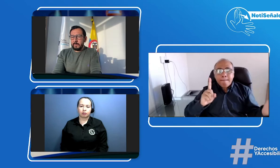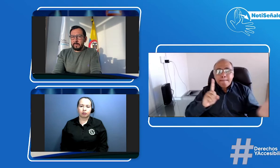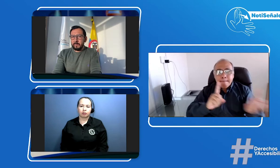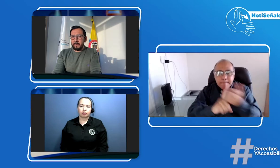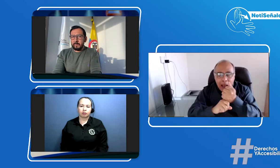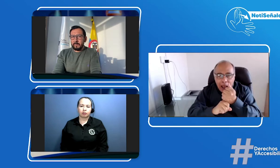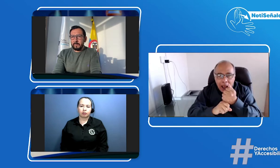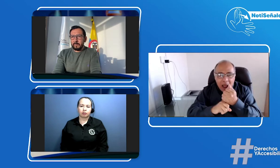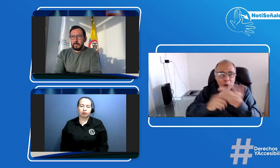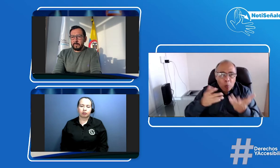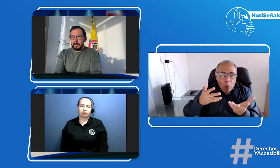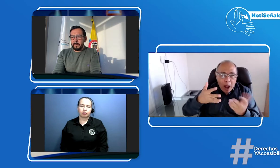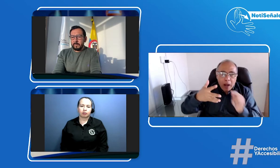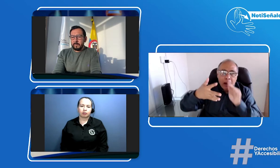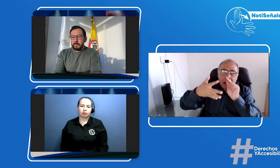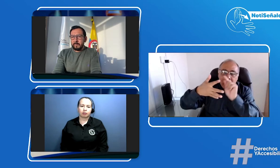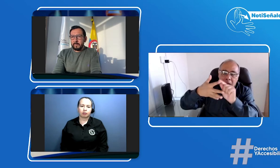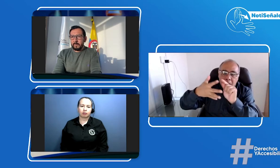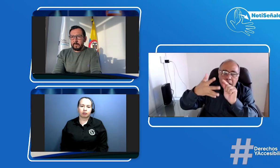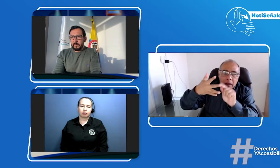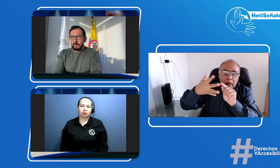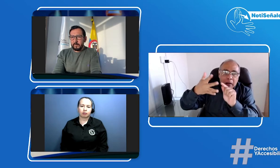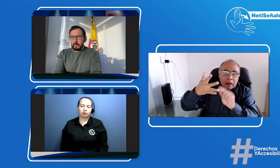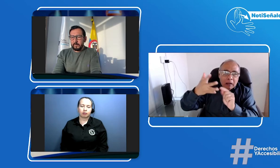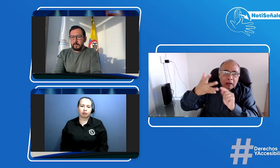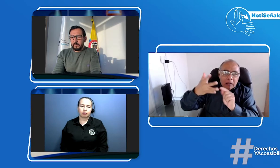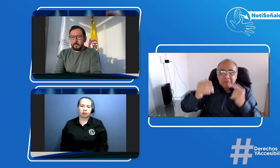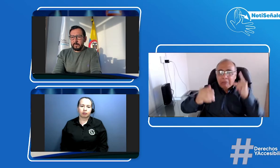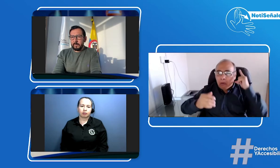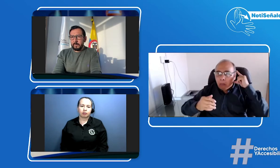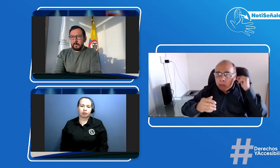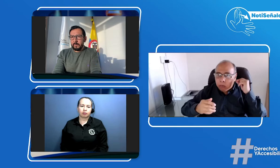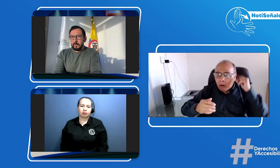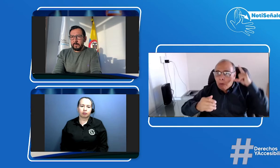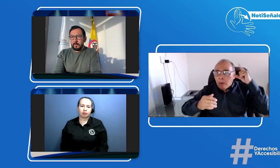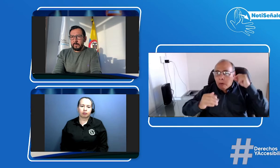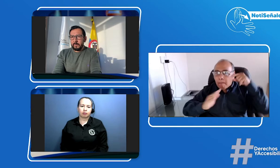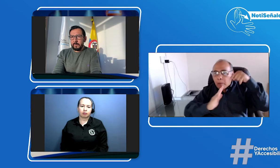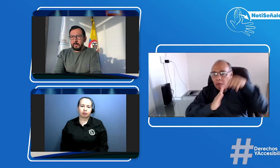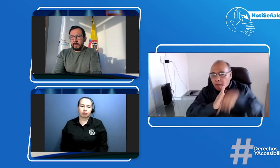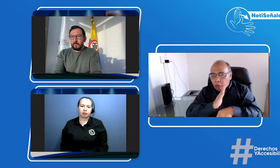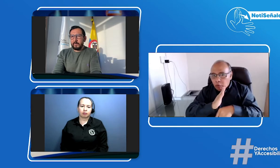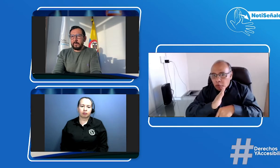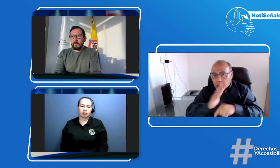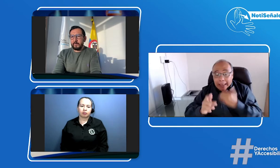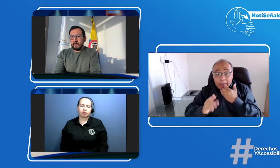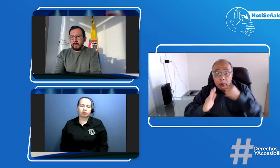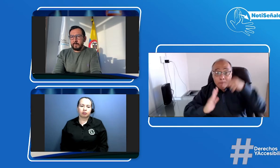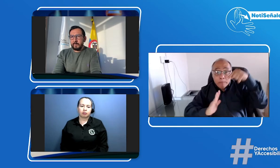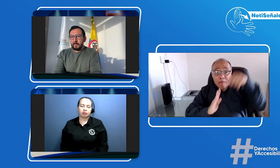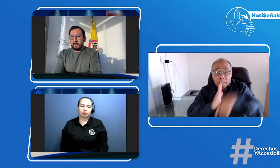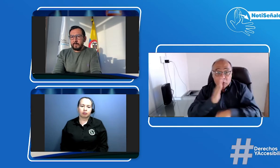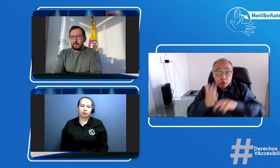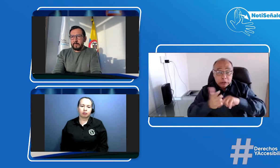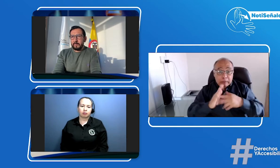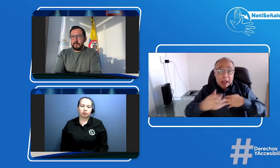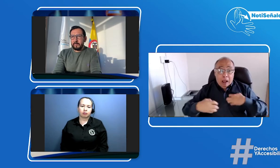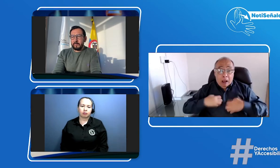audiometría para qué es? es para encontrar ese nivel de pérdida auditiva por ejemplo